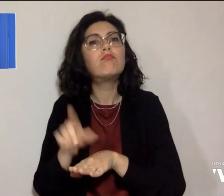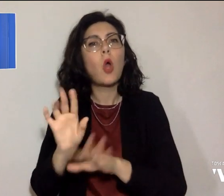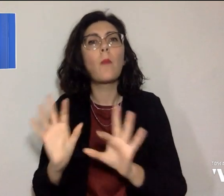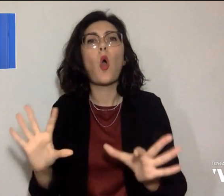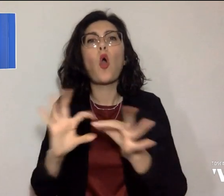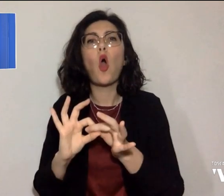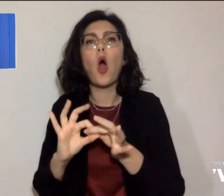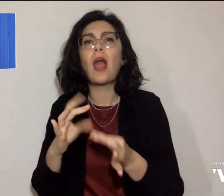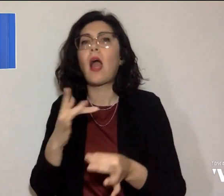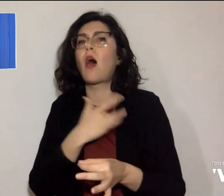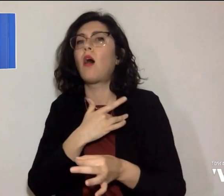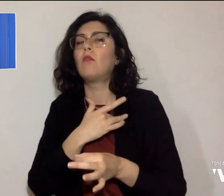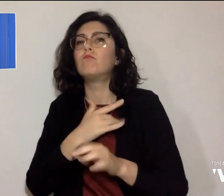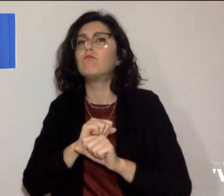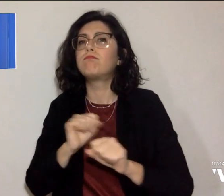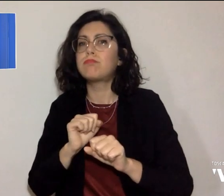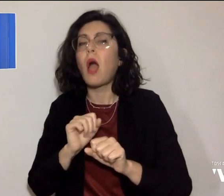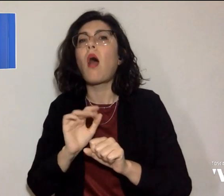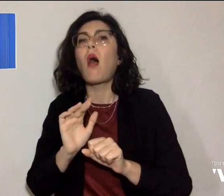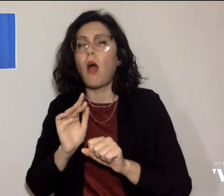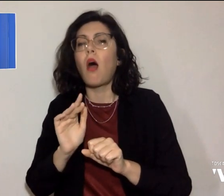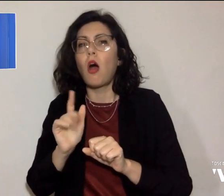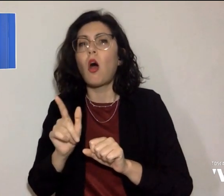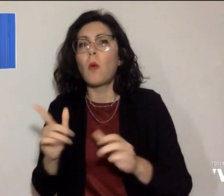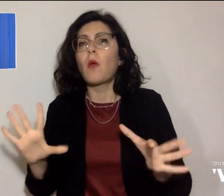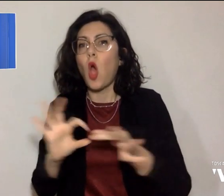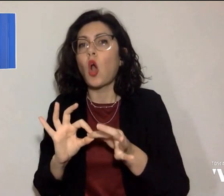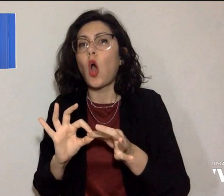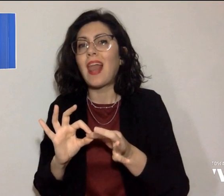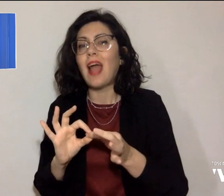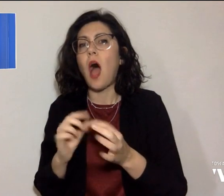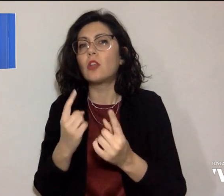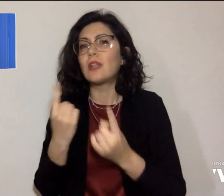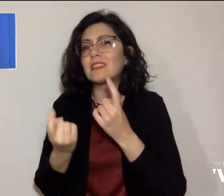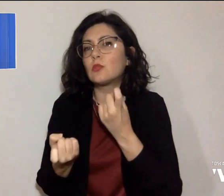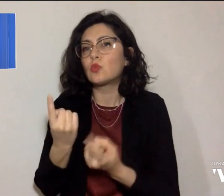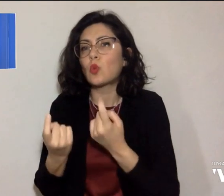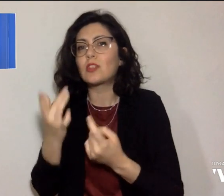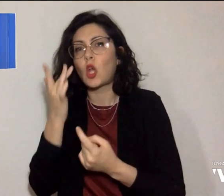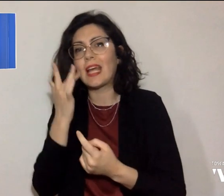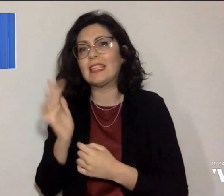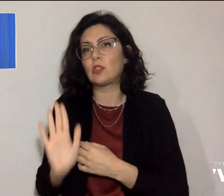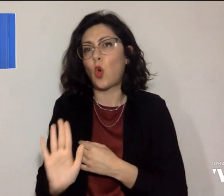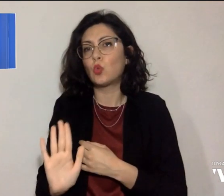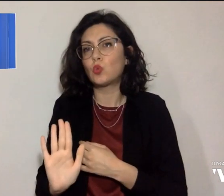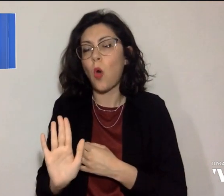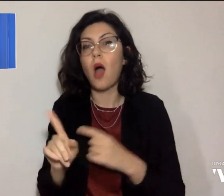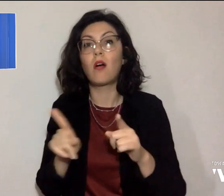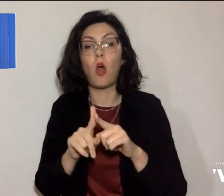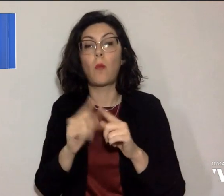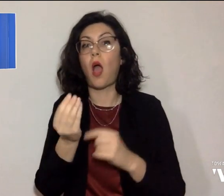arresto cardiaco provocato proprio dal combinarsi di fattori di rischio, come l'ingestione